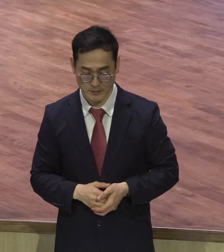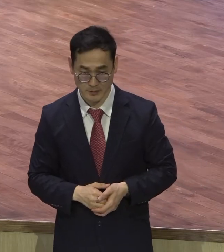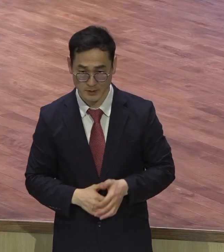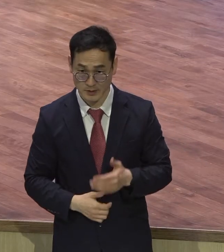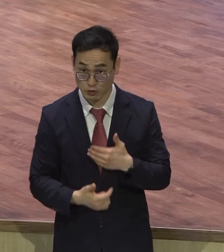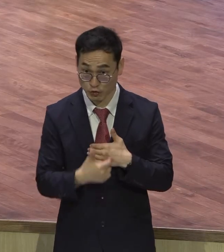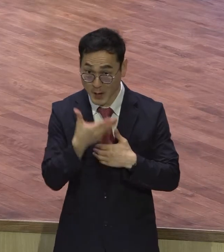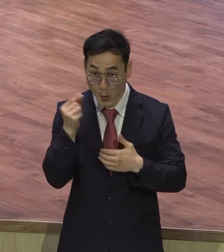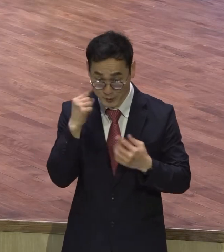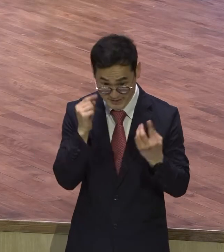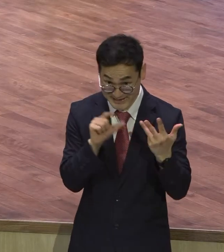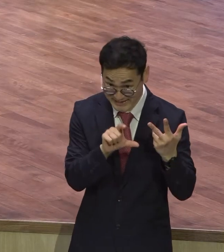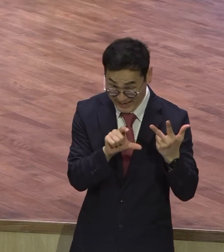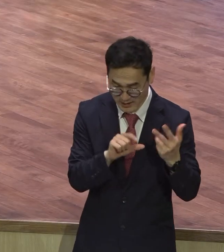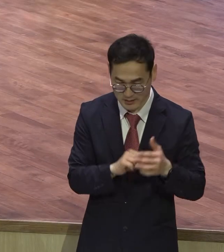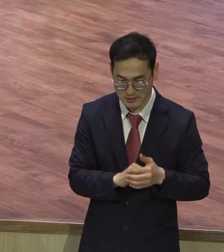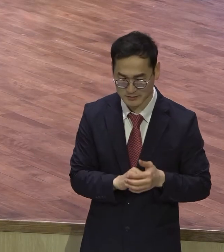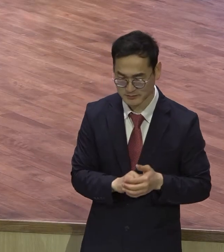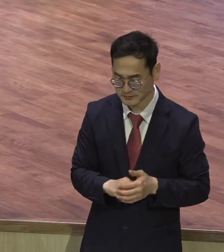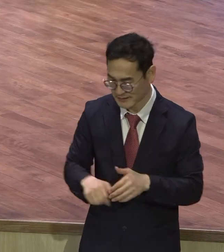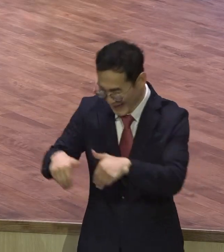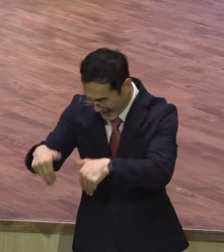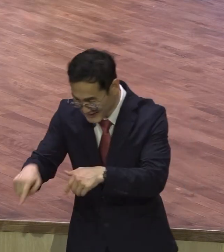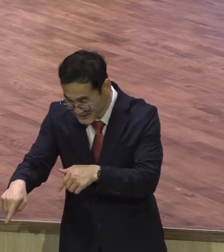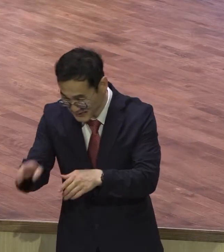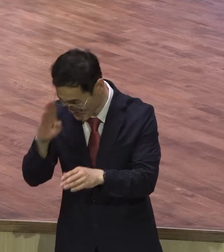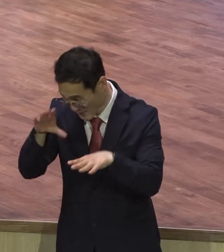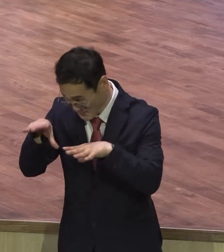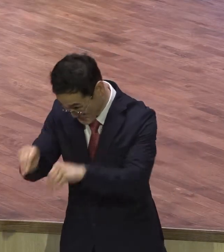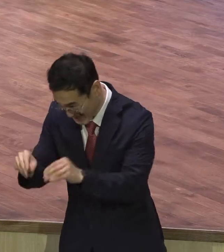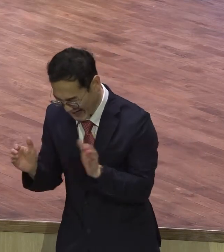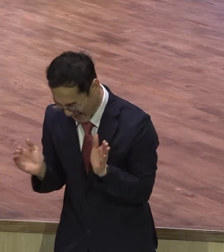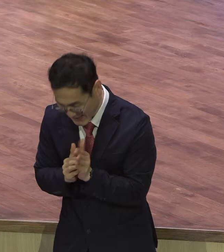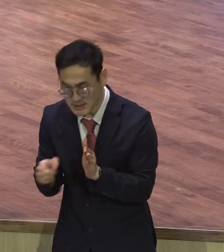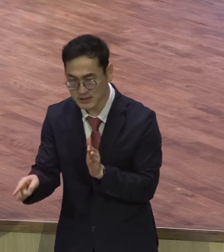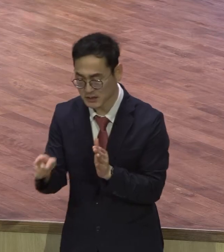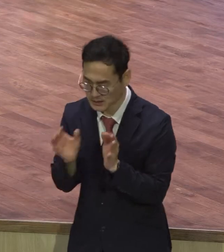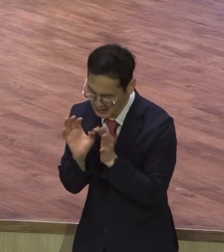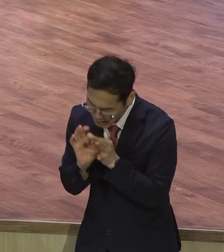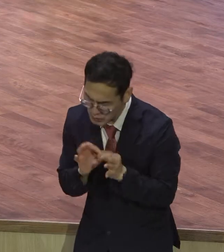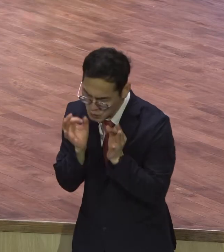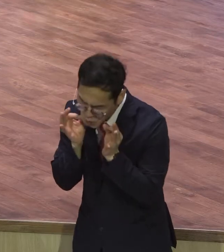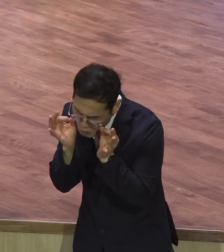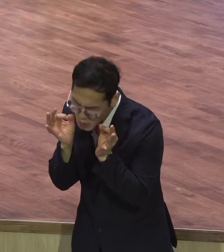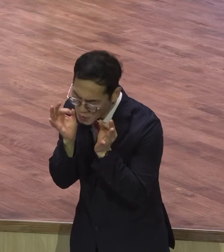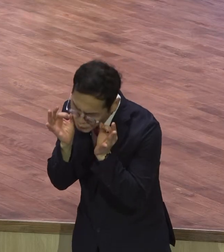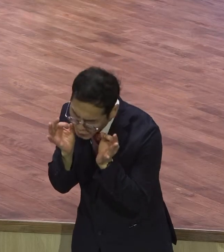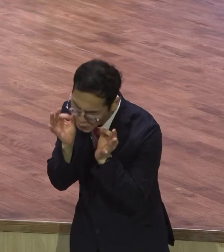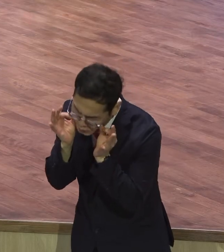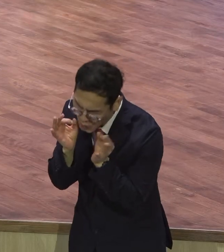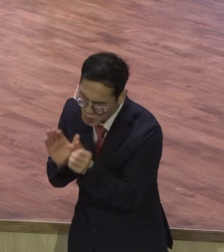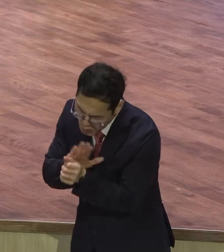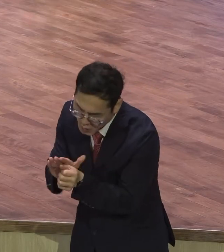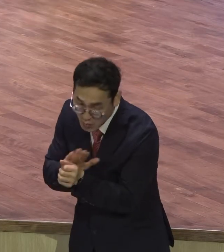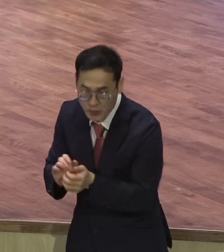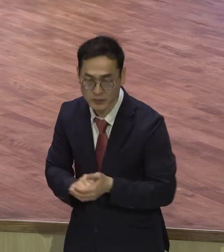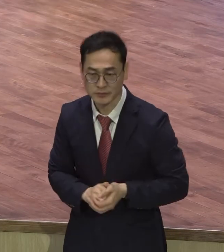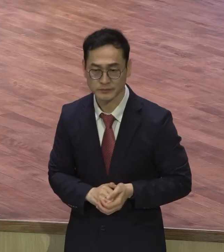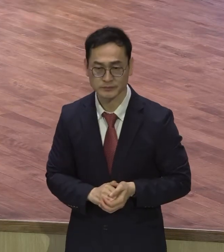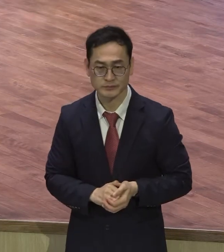백부장이 자신의 하인이 치유 받기까지 끊임없이 노력을 했어요. 노력을 한 걸 볼 수 있습니다. 백부장은 예수님에 대한 소문을